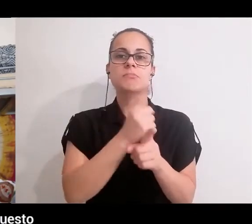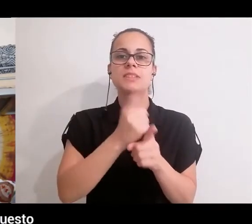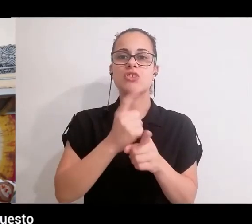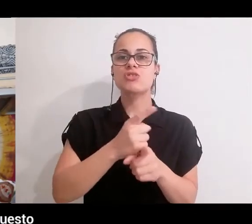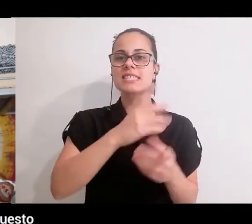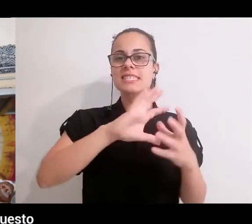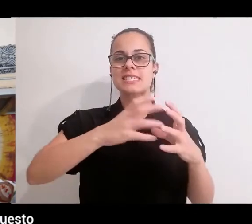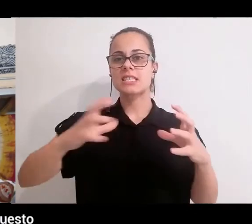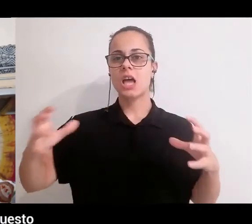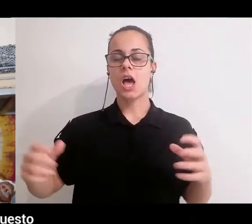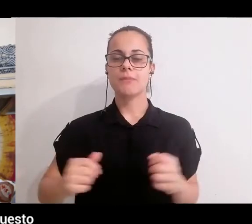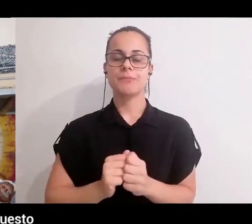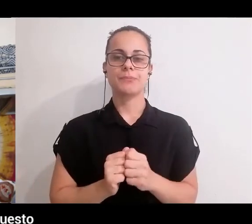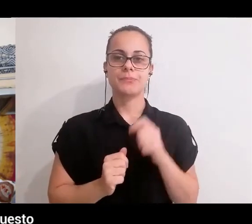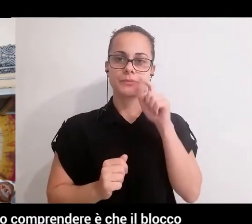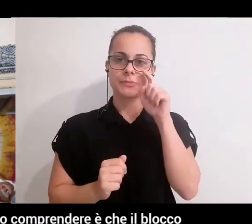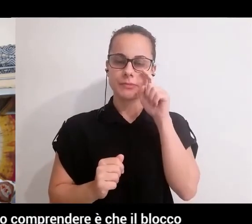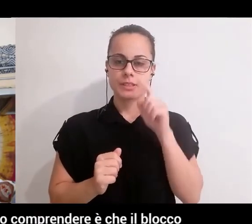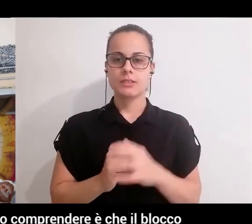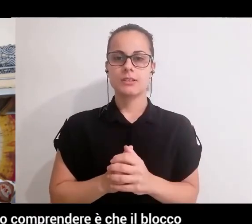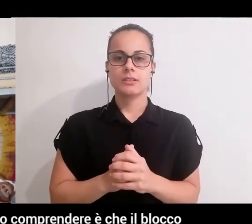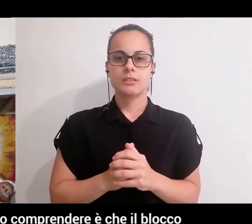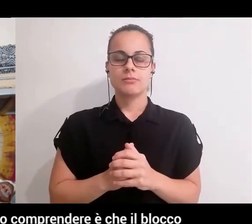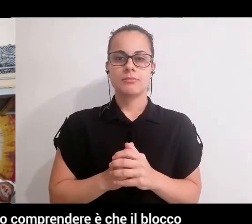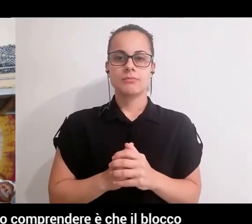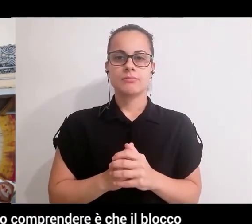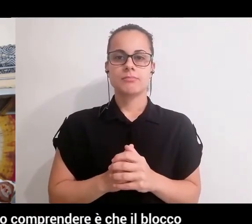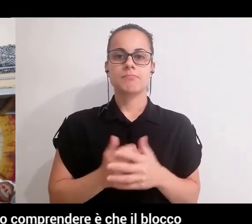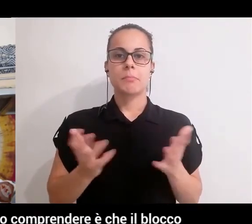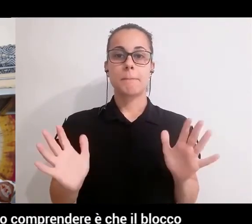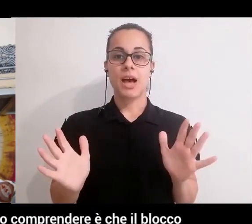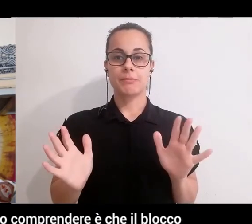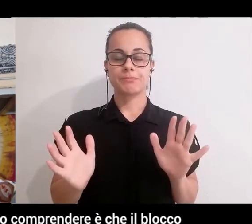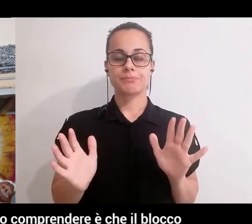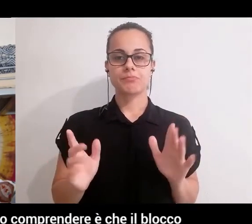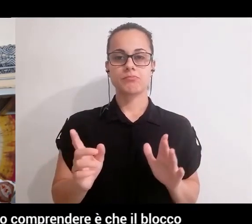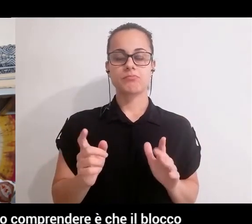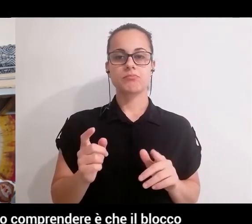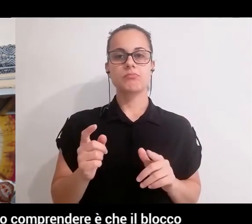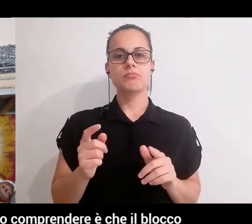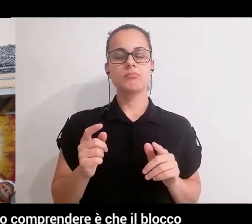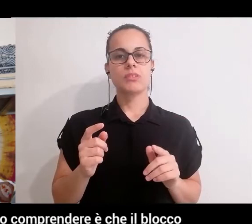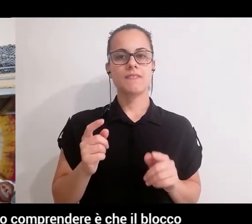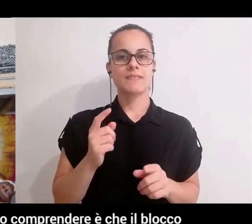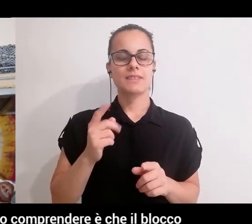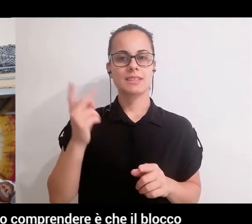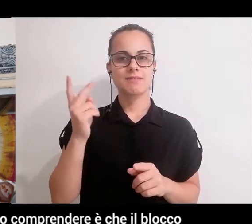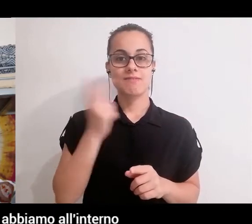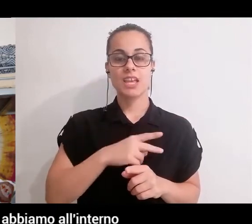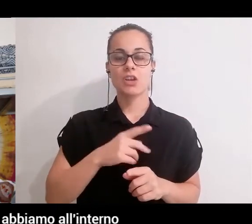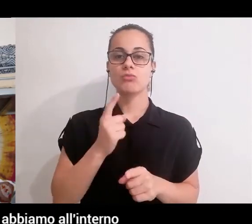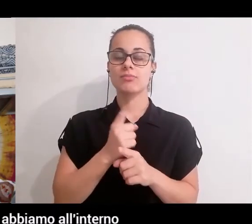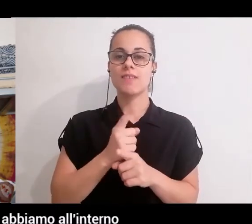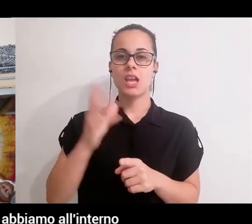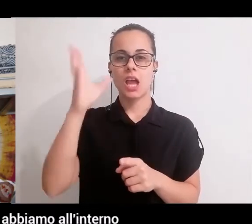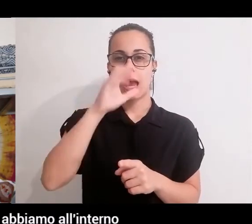sentite di avere in questo momento di vita. Però quello che vogliamo comprendere è che il blocco è